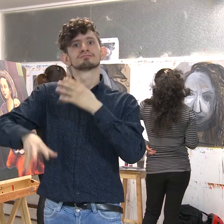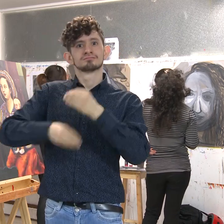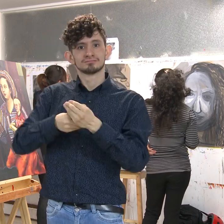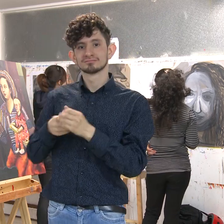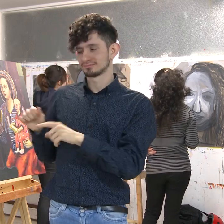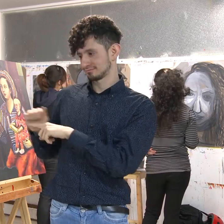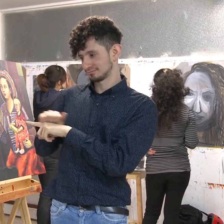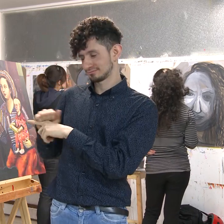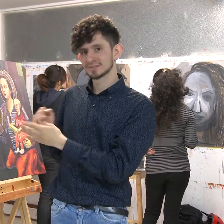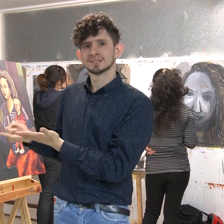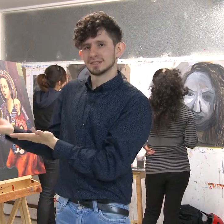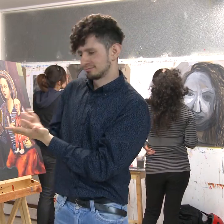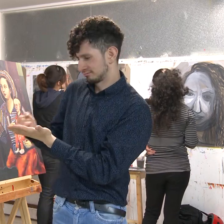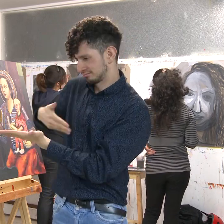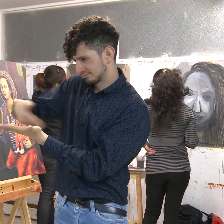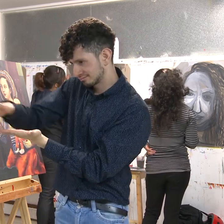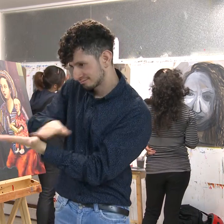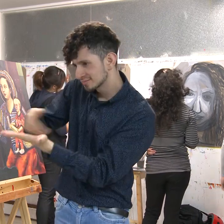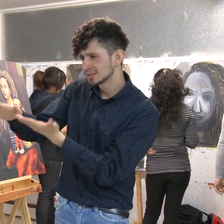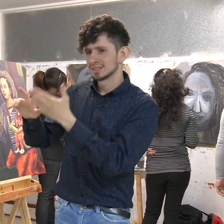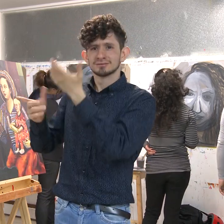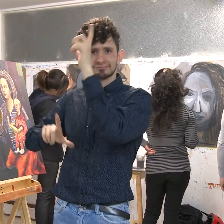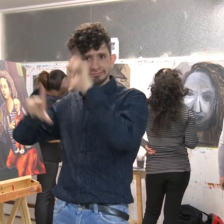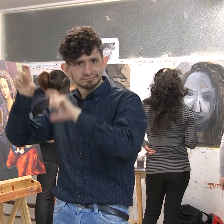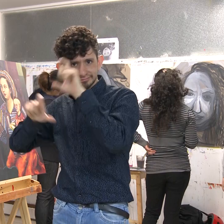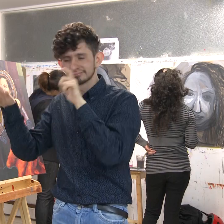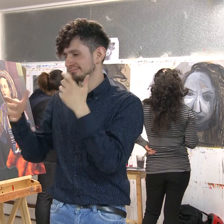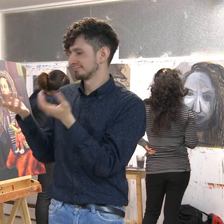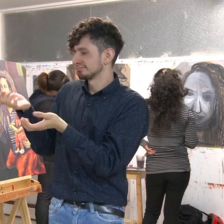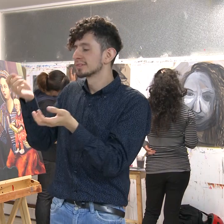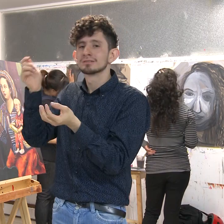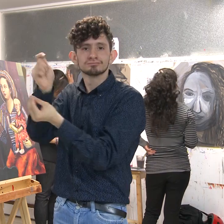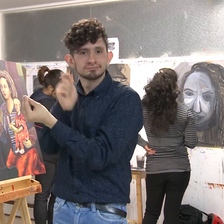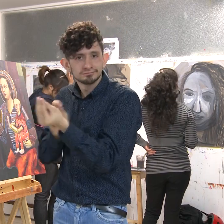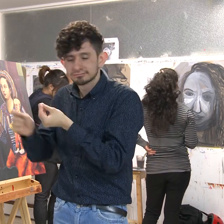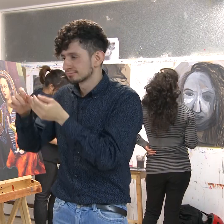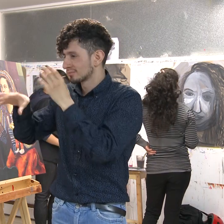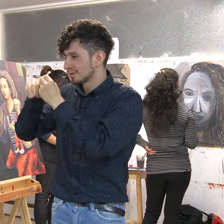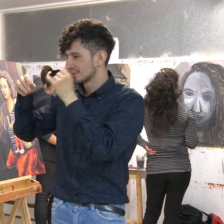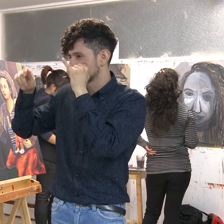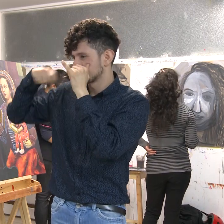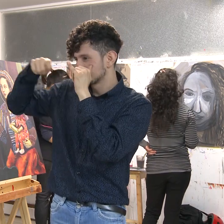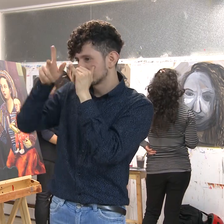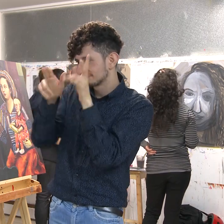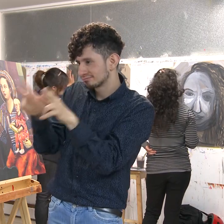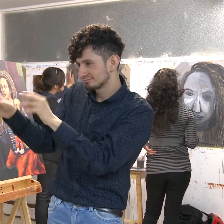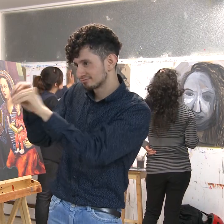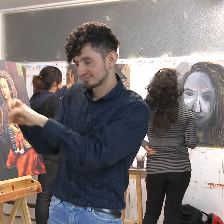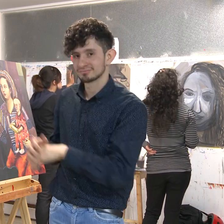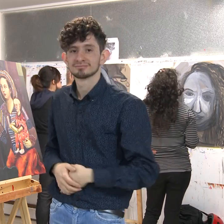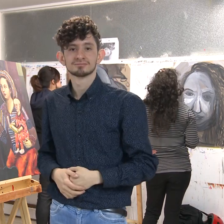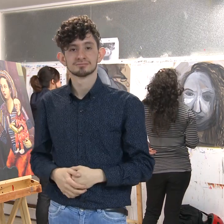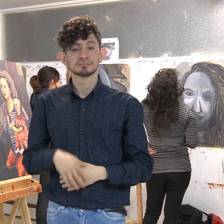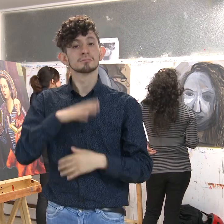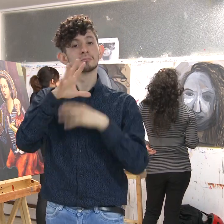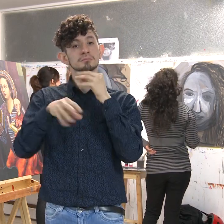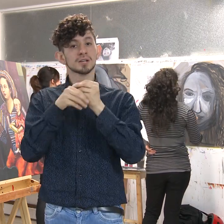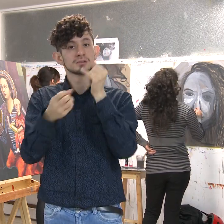podemos plasmar nuestros conocimientos en áreas como la fotografía, escultura, pintura. Nos dan